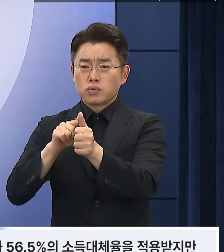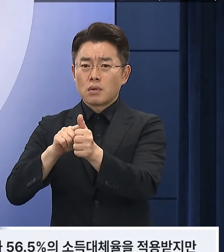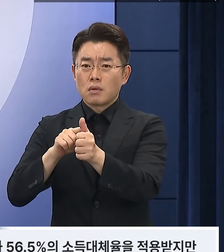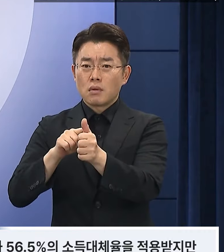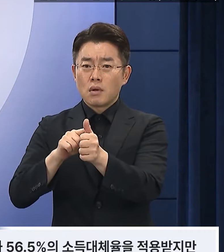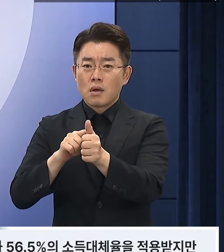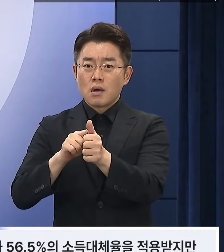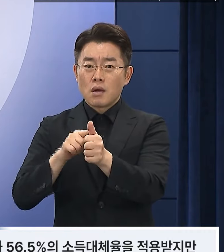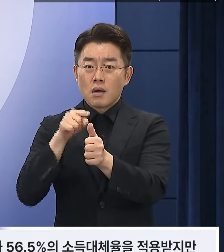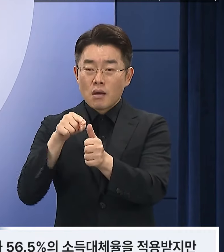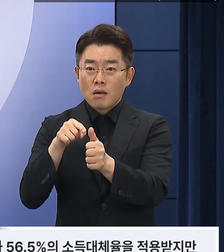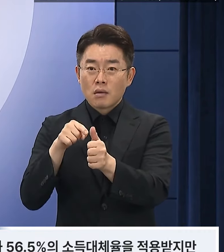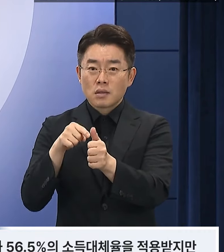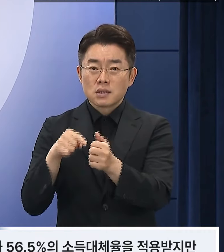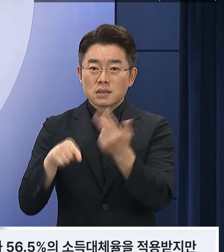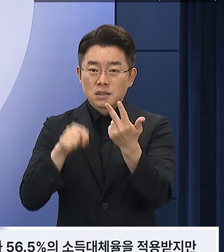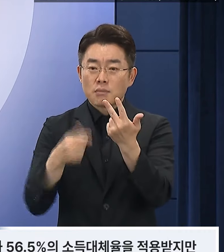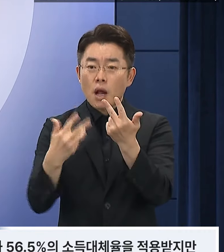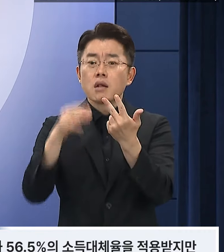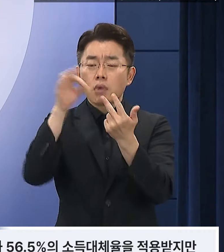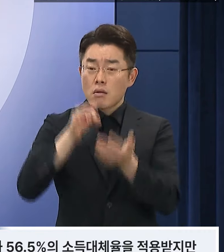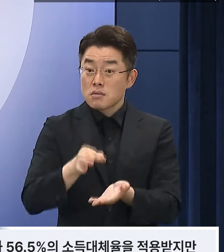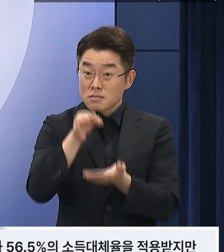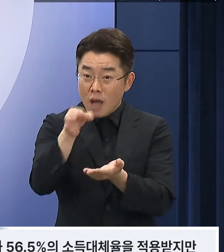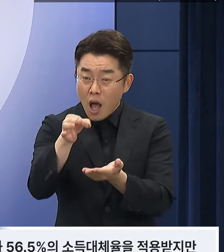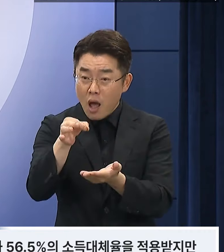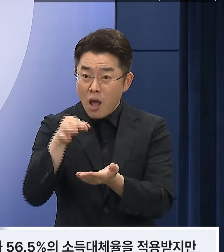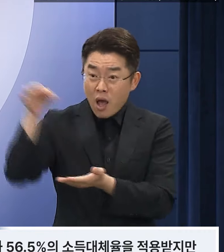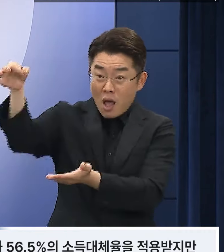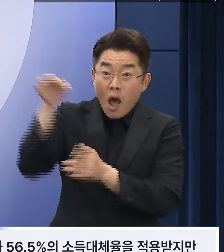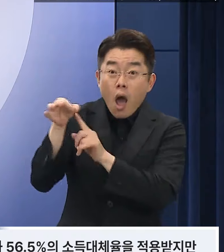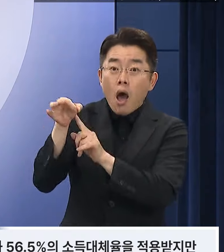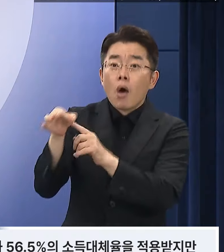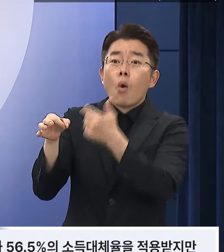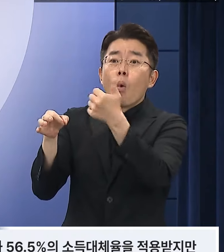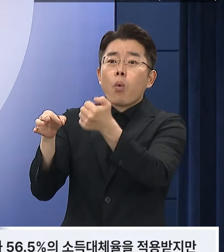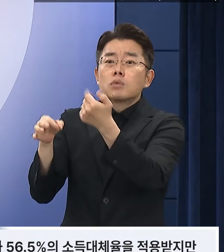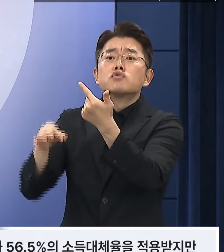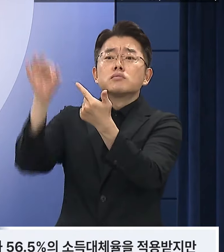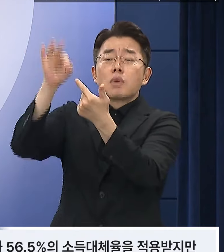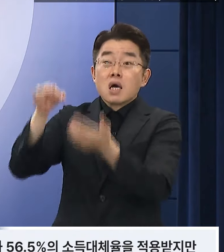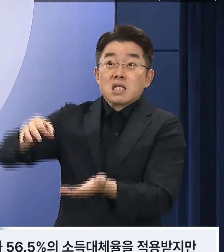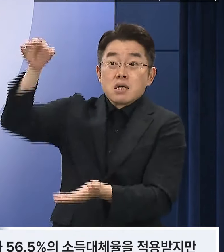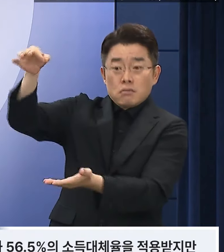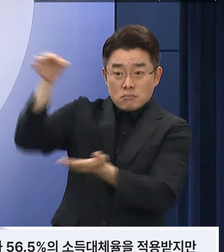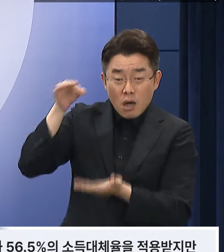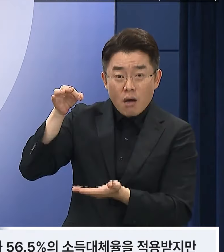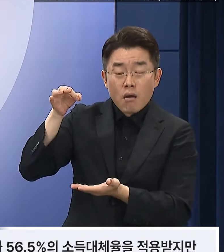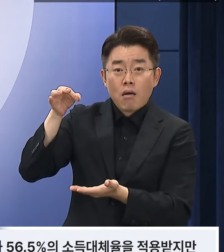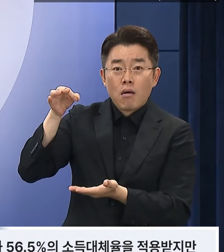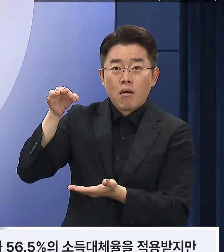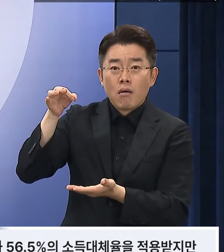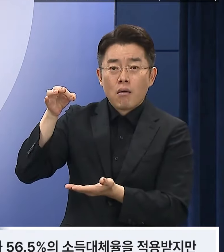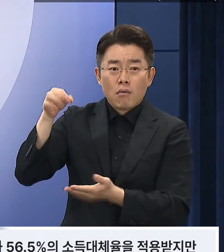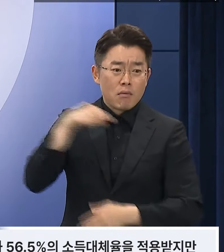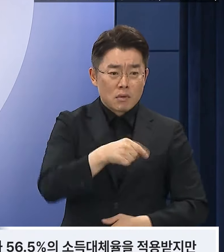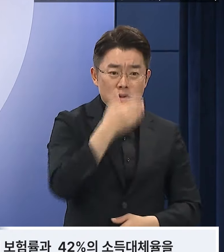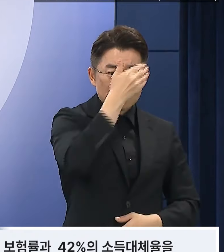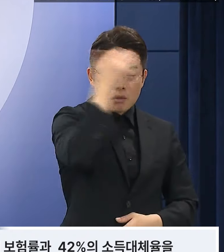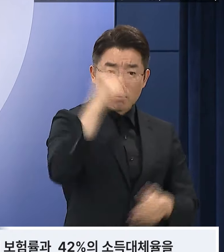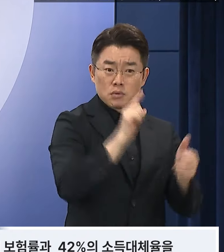평균 7.8%의 보험료율과 56.5%의 소득대체율을 적용받지만